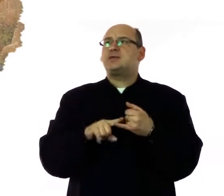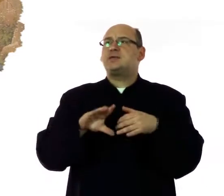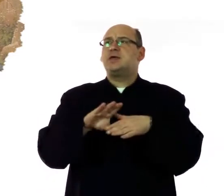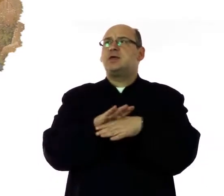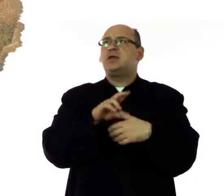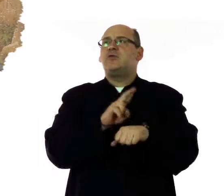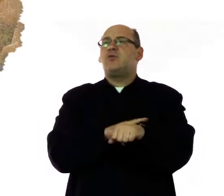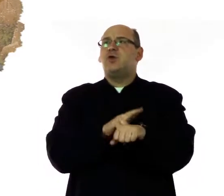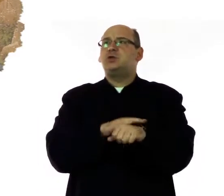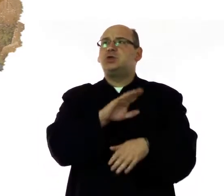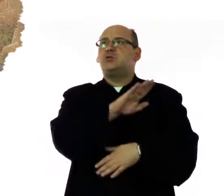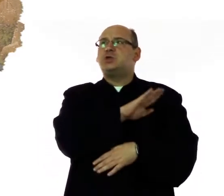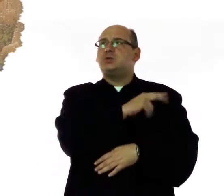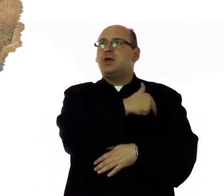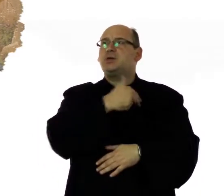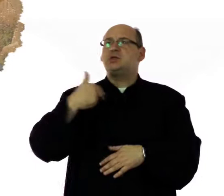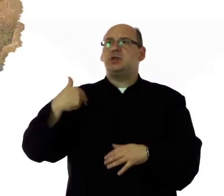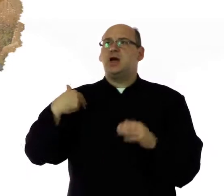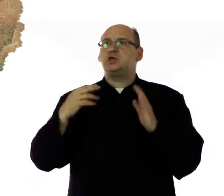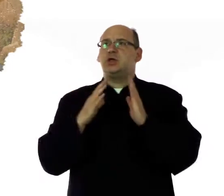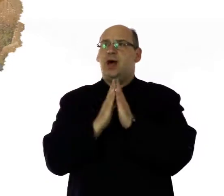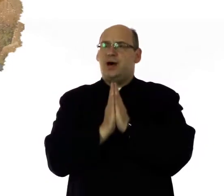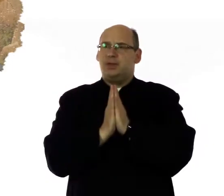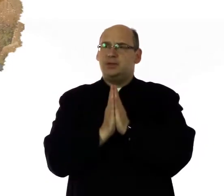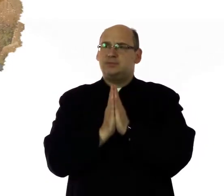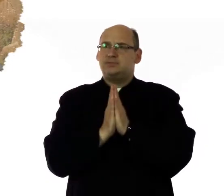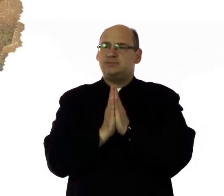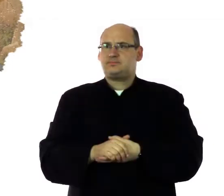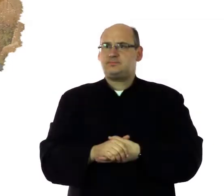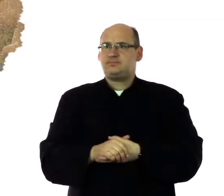teraz i w godzinę śmierci naszej.